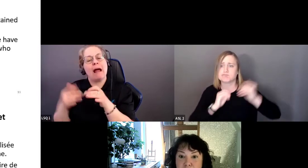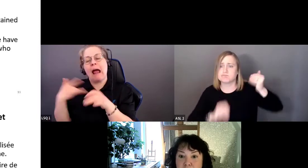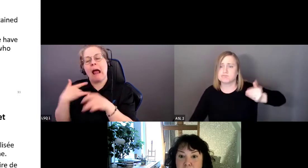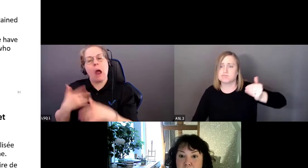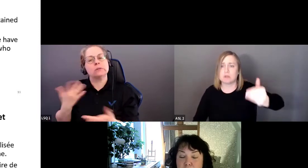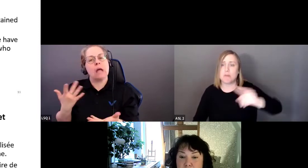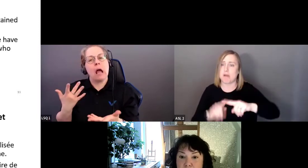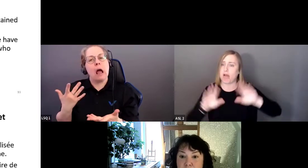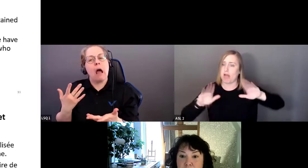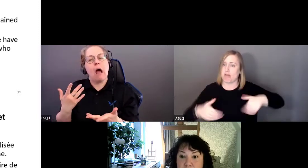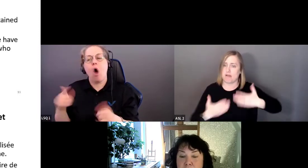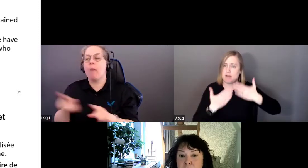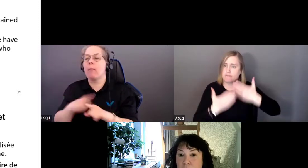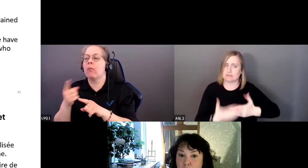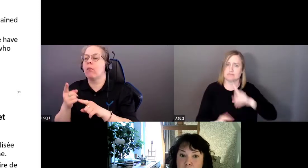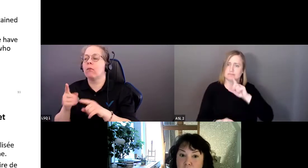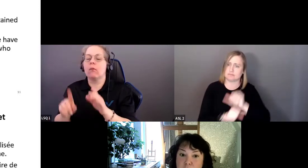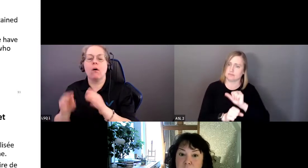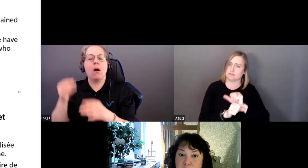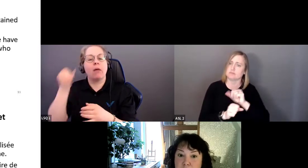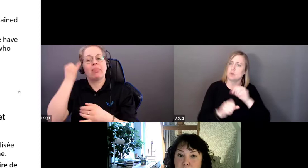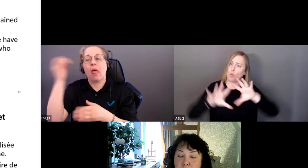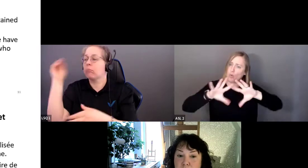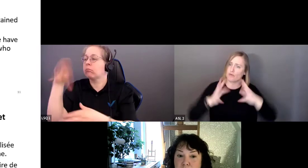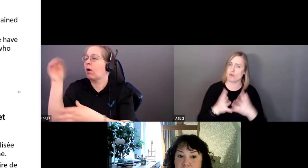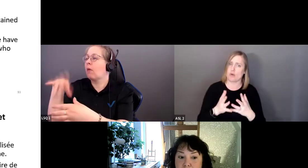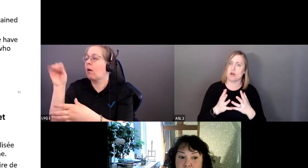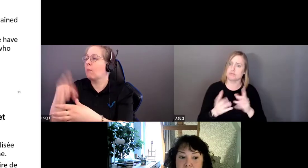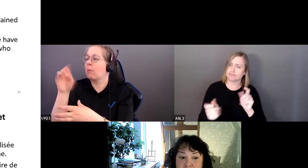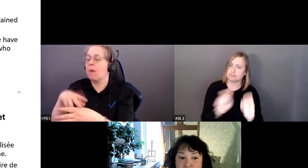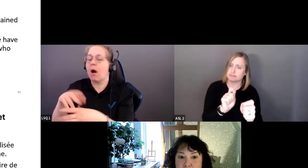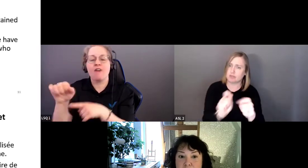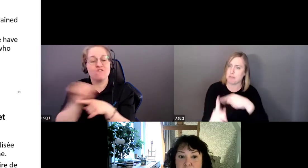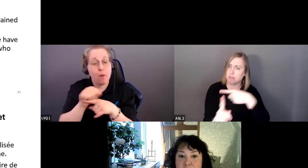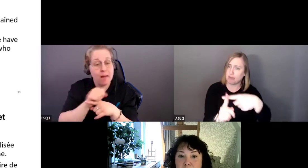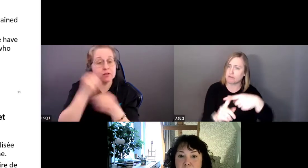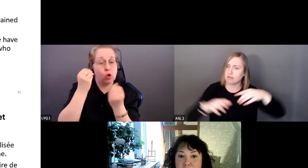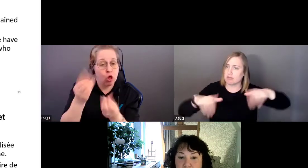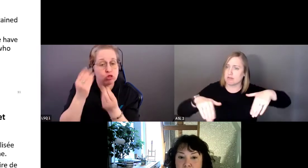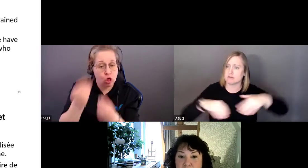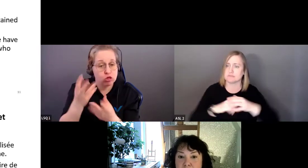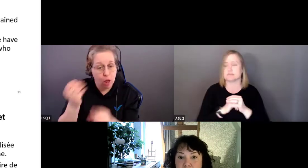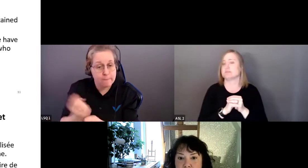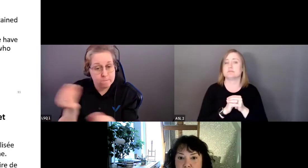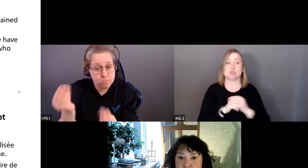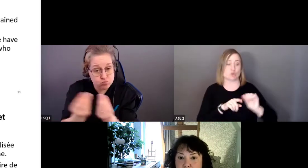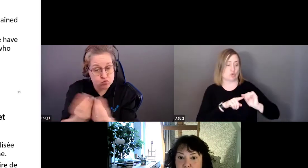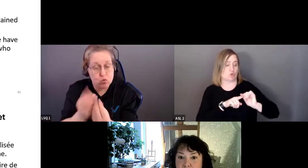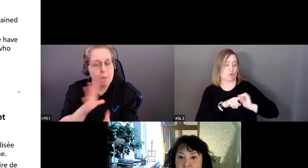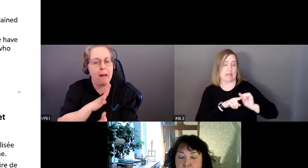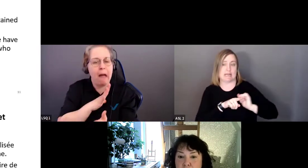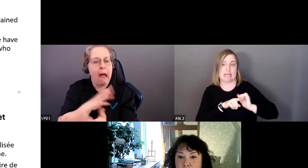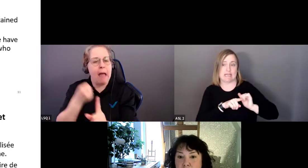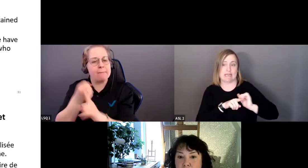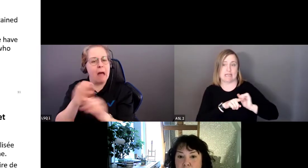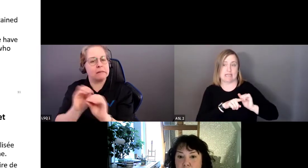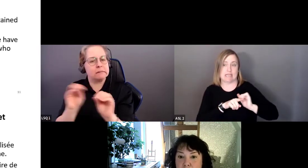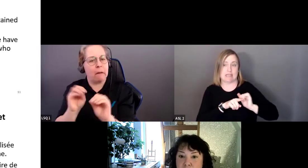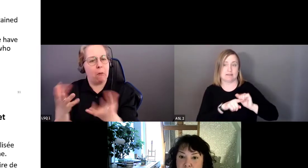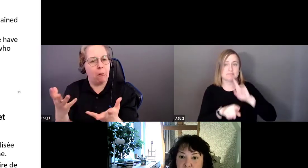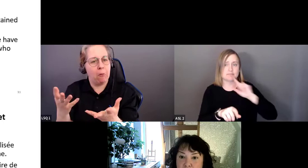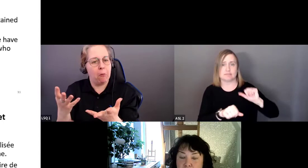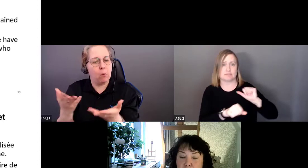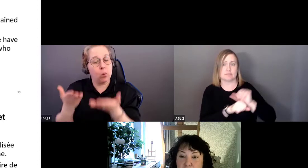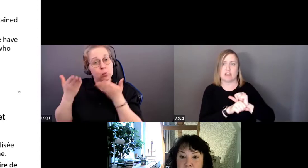discrimination. Les formations se multiplient, mais elles ont peu d'impact. À ce jour,